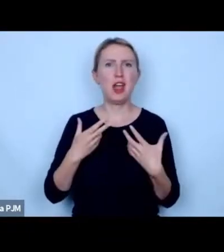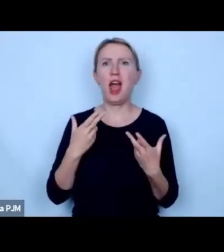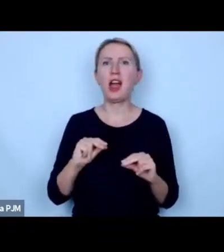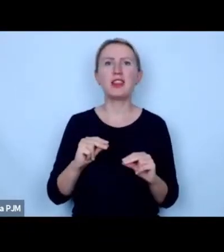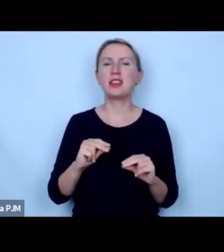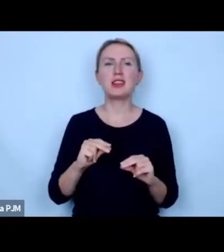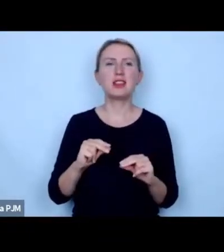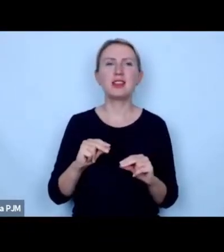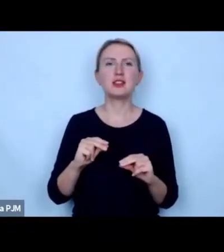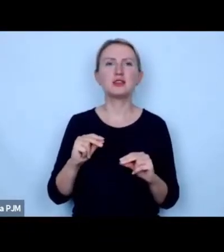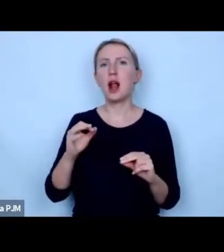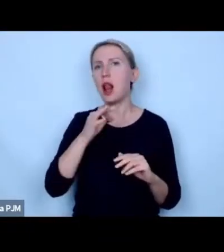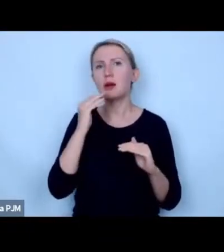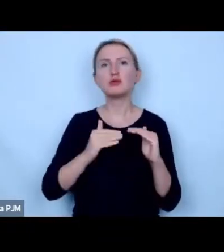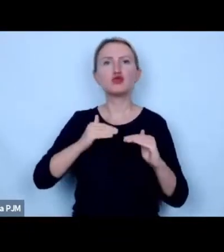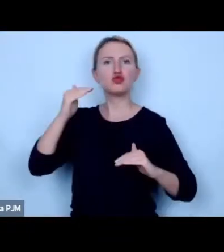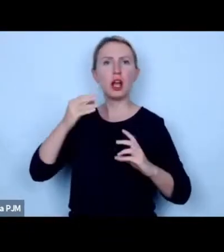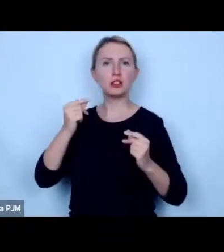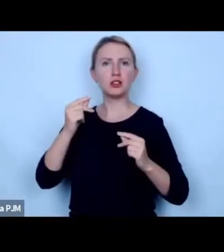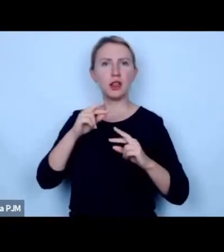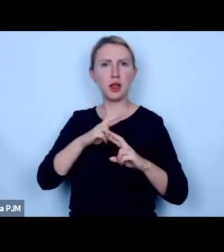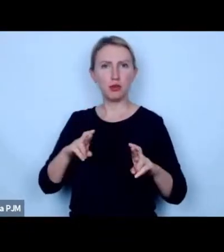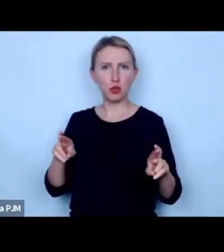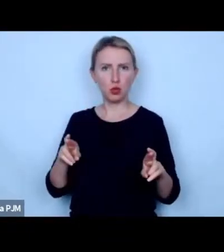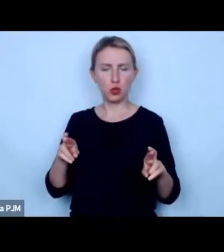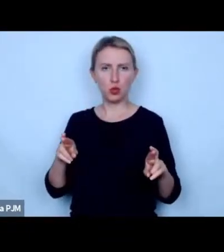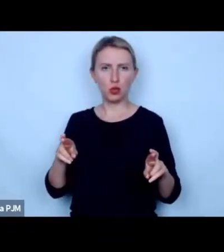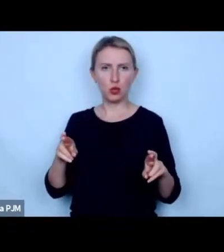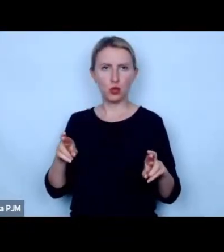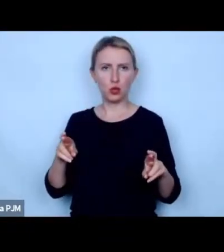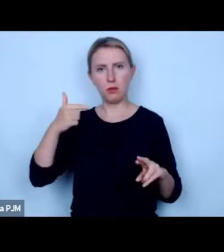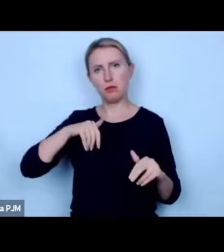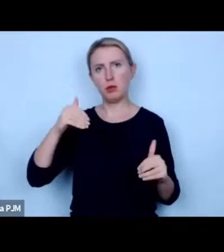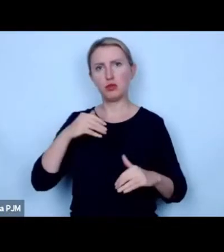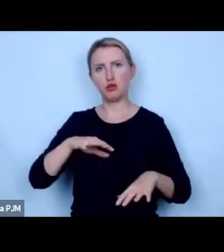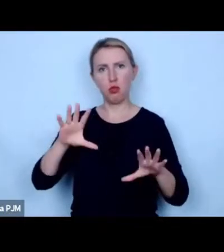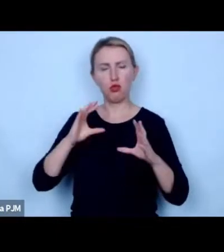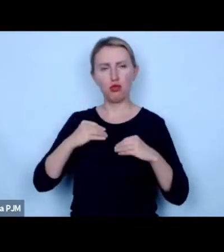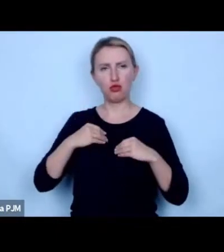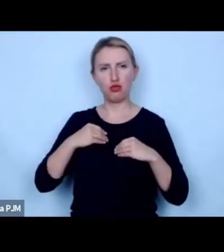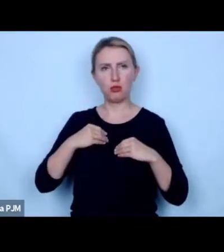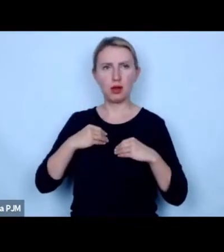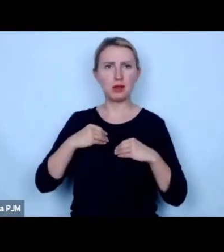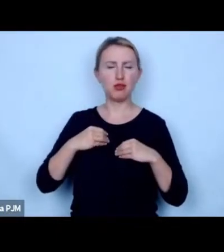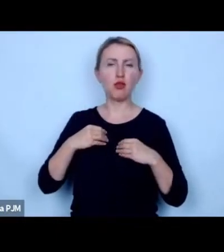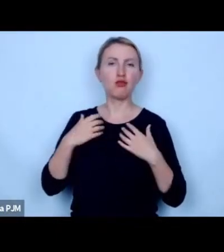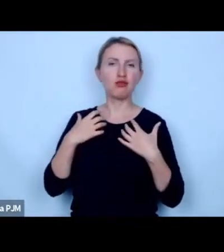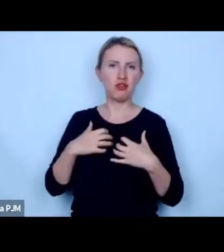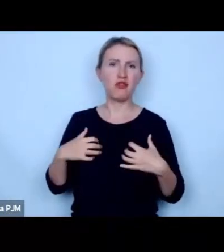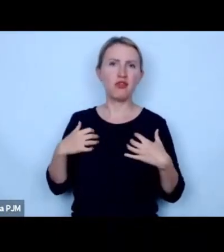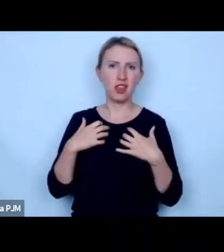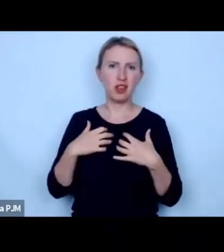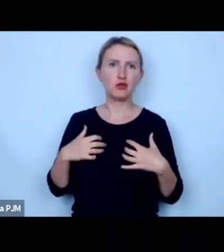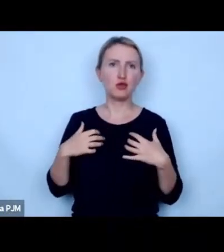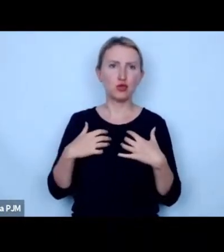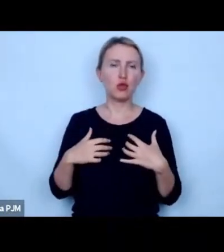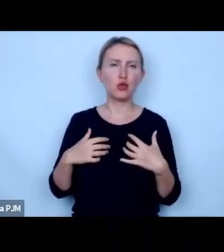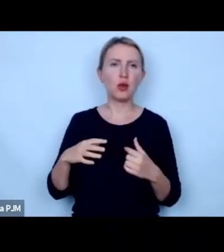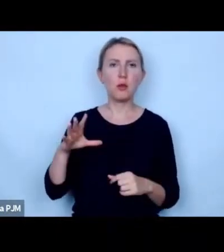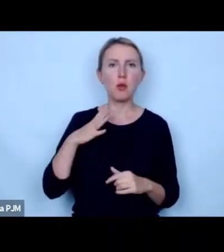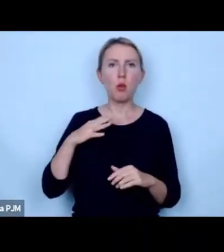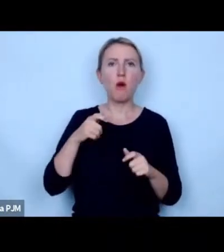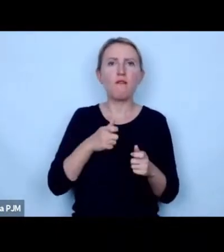wyższą cenę produktu którą możemy uzyskać za takie zwierzę które zostało